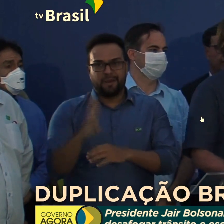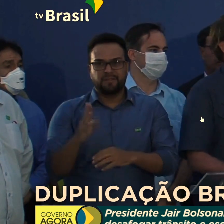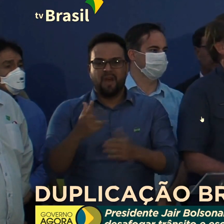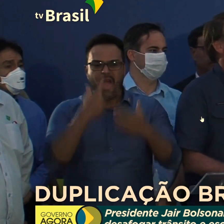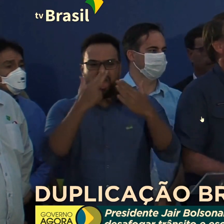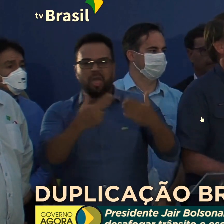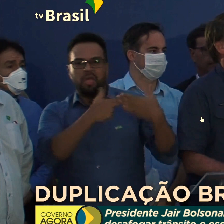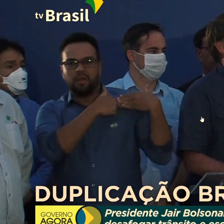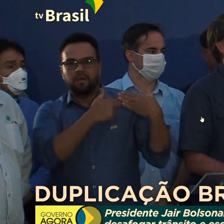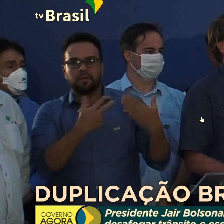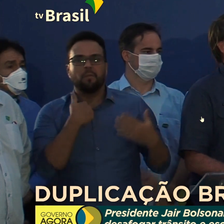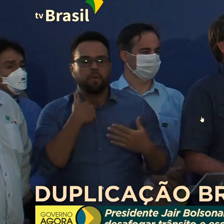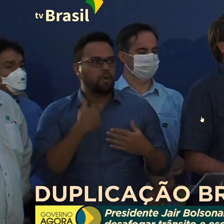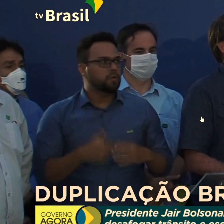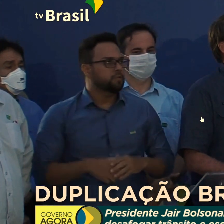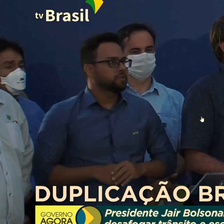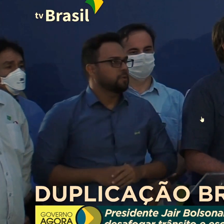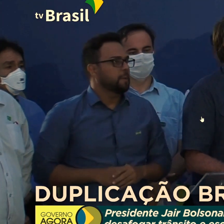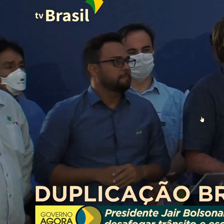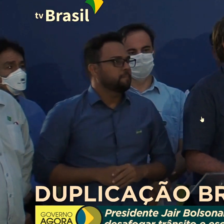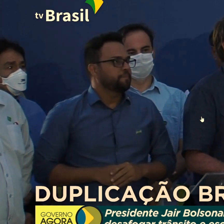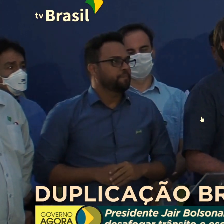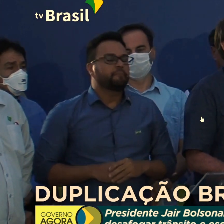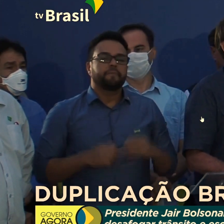Auxílio! Auxílio!